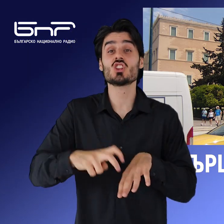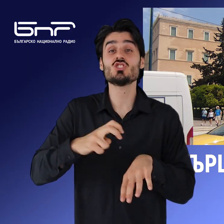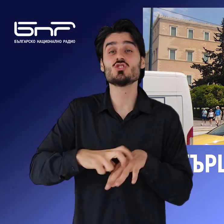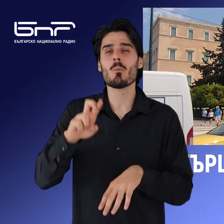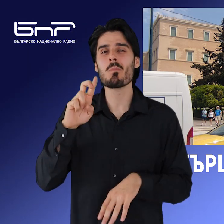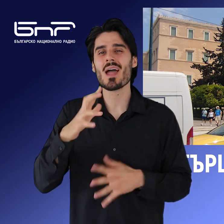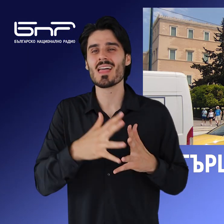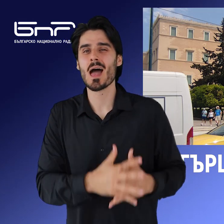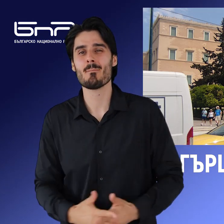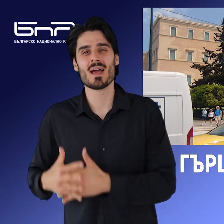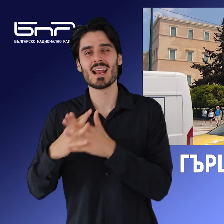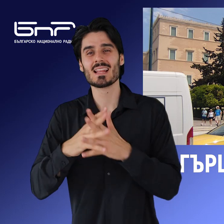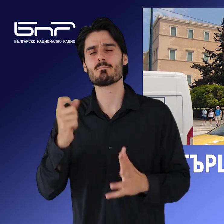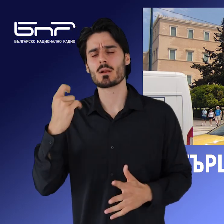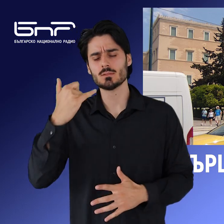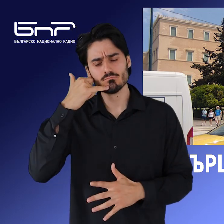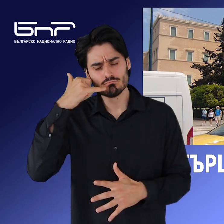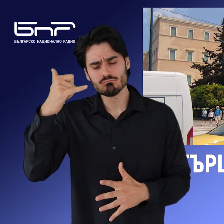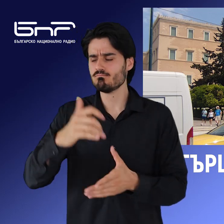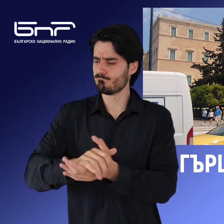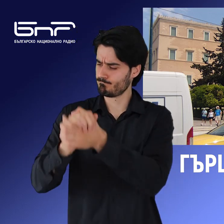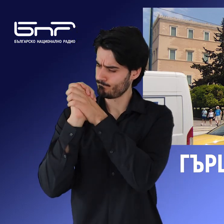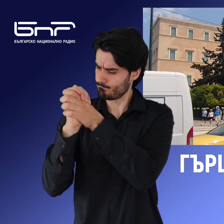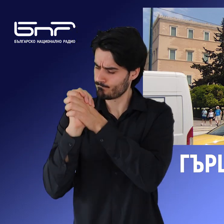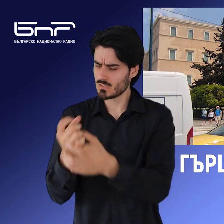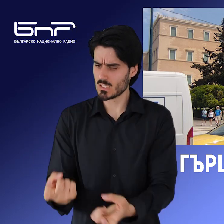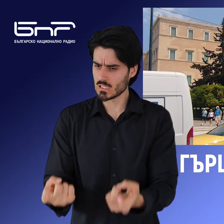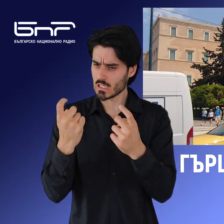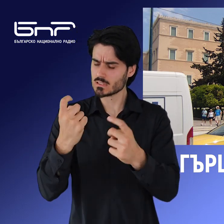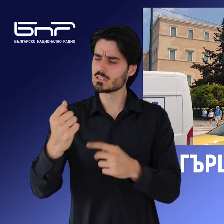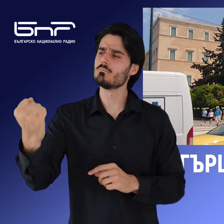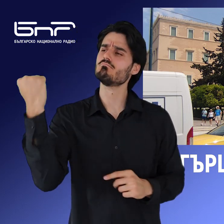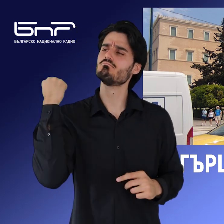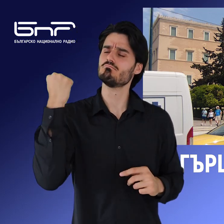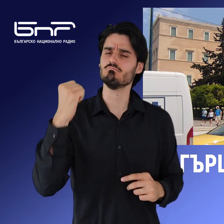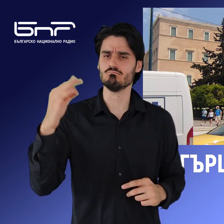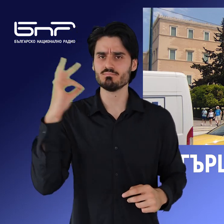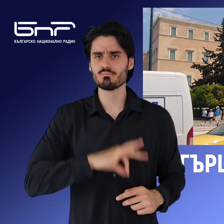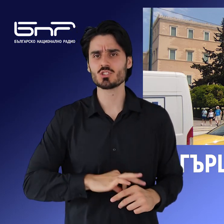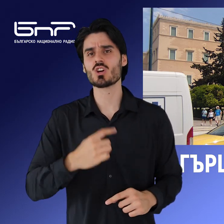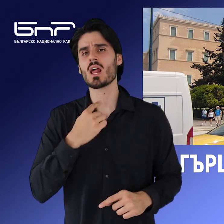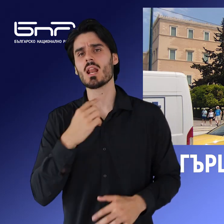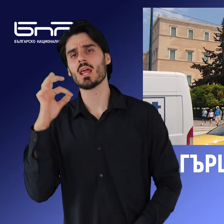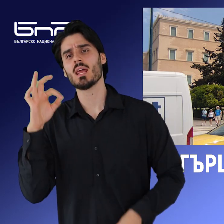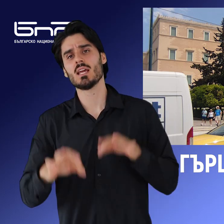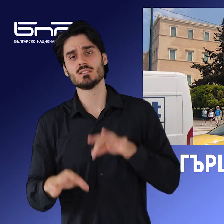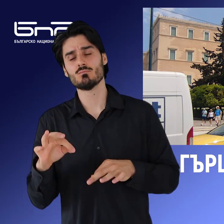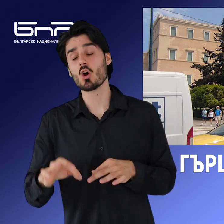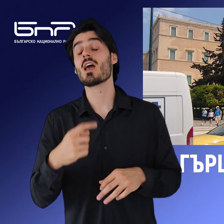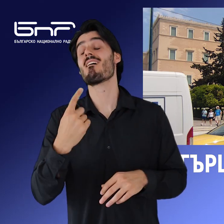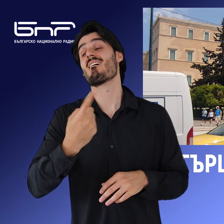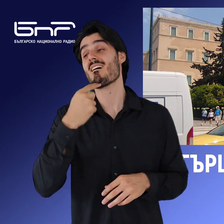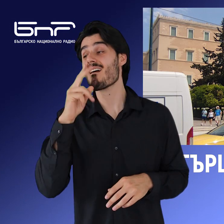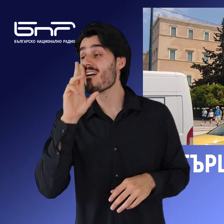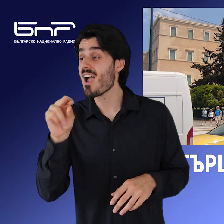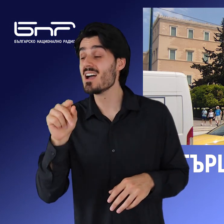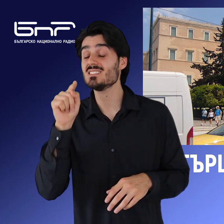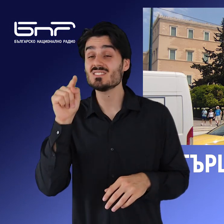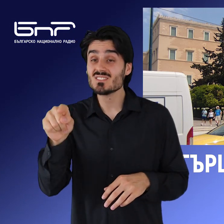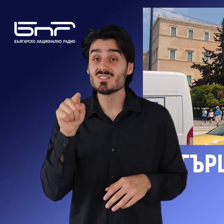Джо Байден е поздравил в телефония разбор Мицутакис за победата на изборите, като е подчертал значението на двустранните